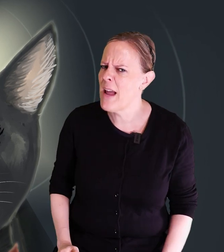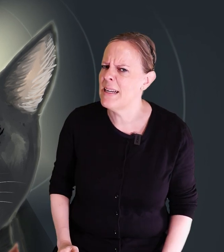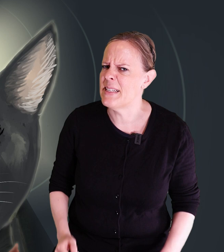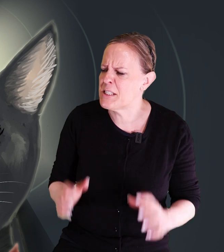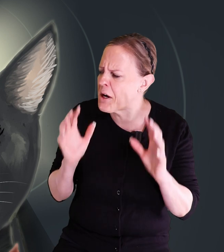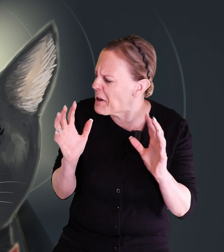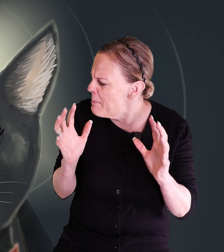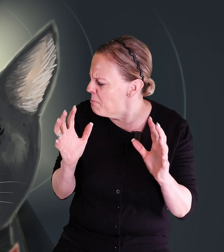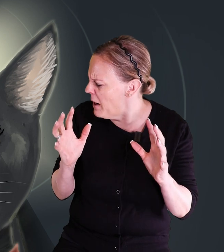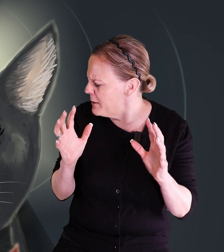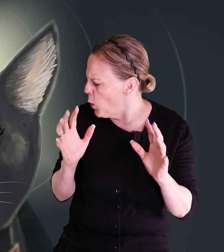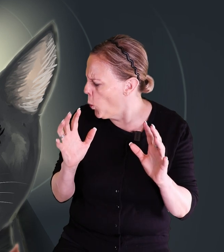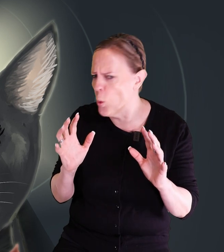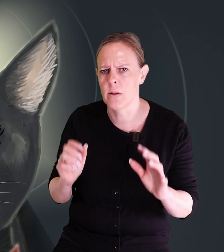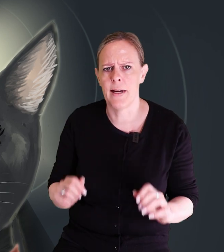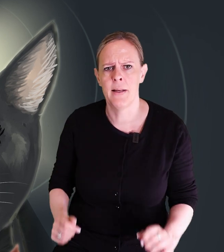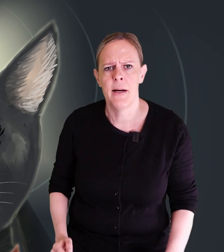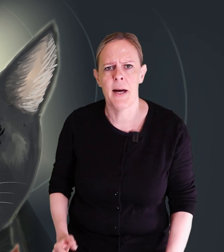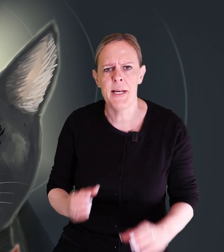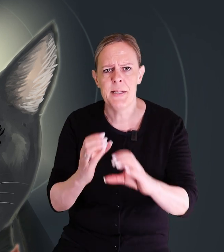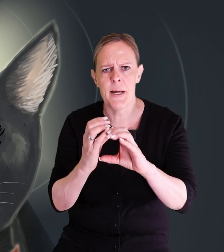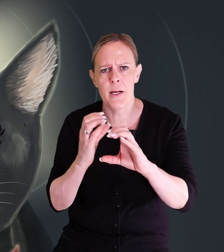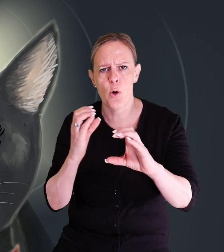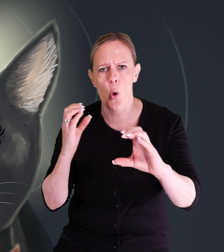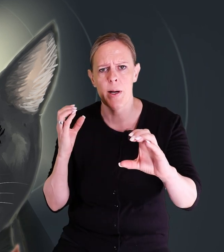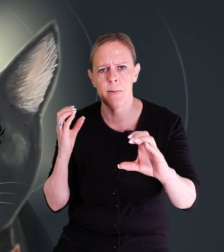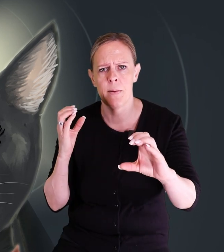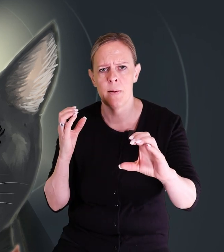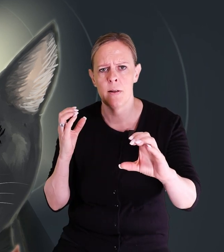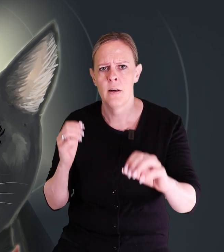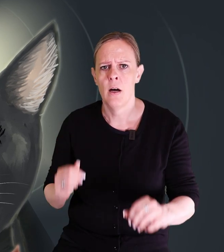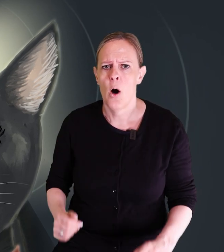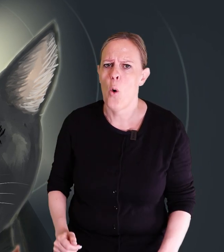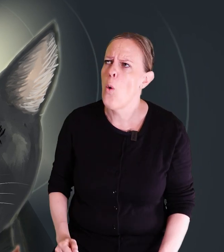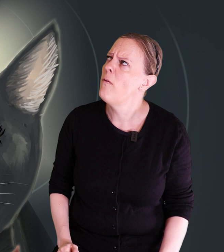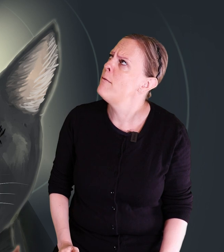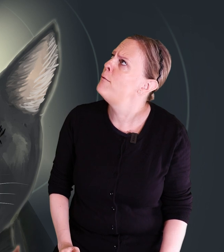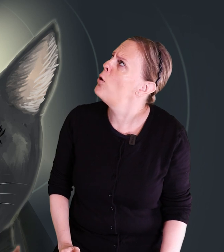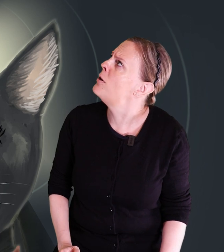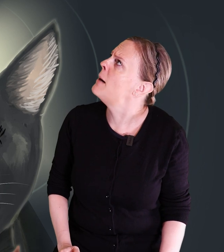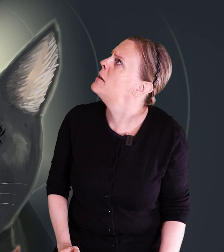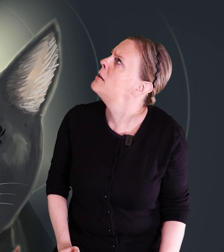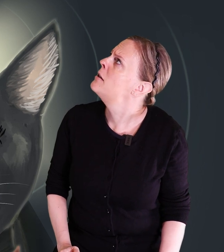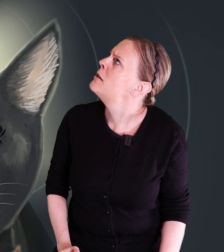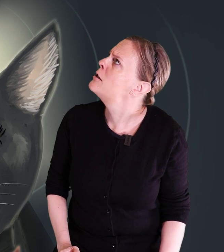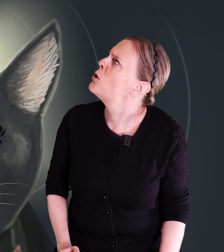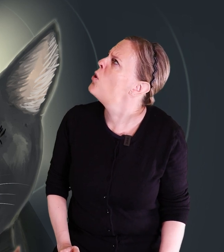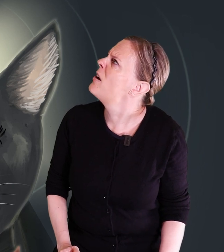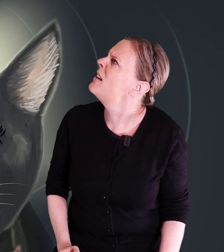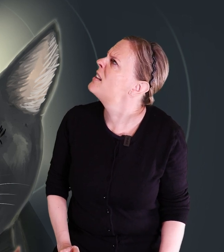väldigt skrämmande och otäckt där inne i röret. Och ovanför dem så hör han